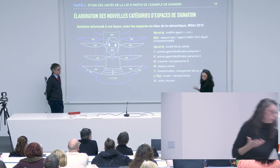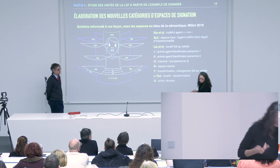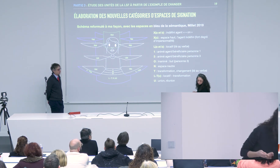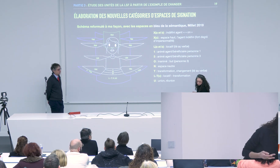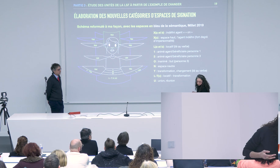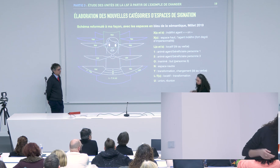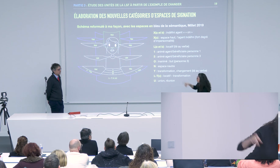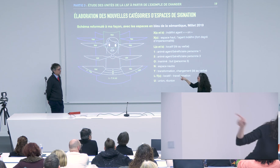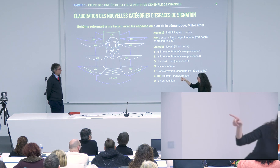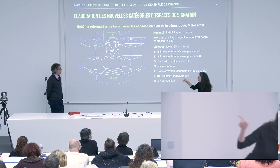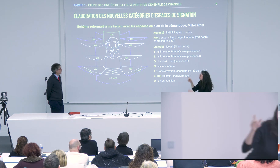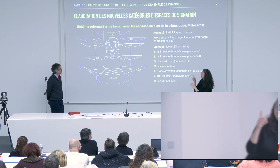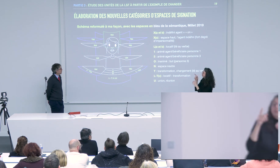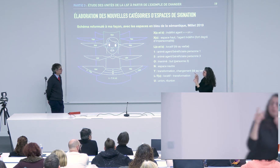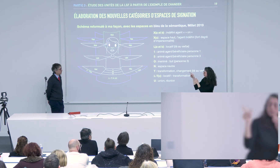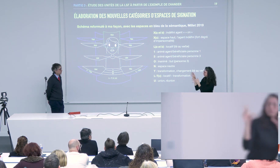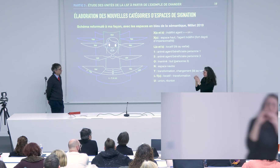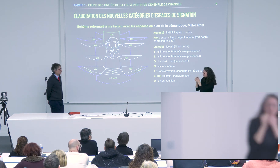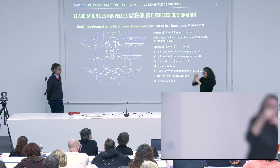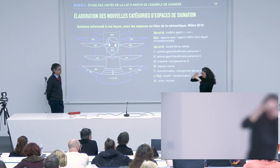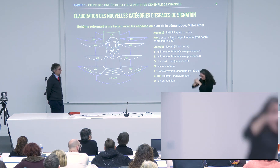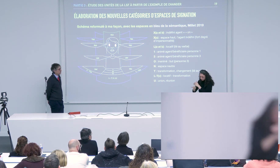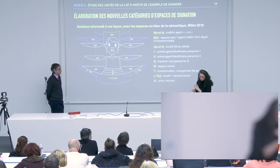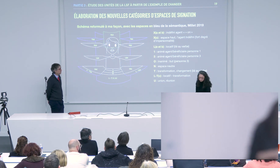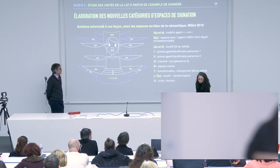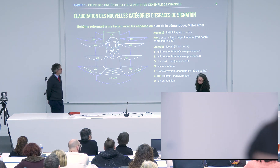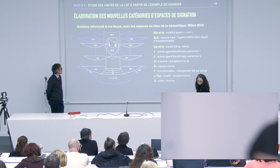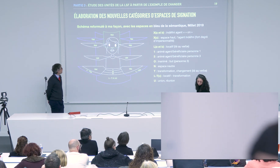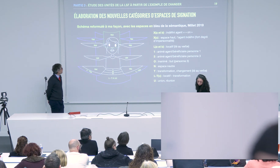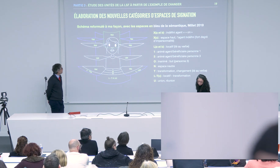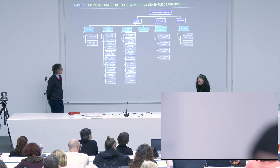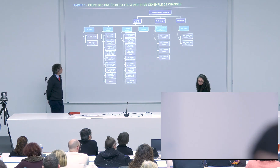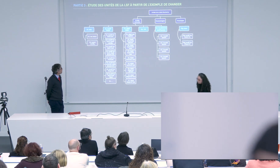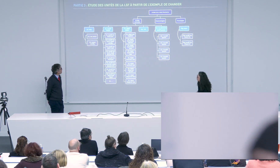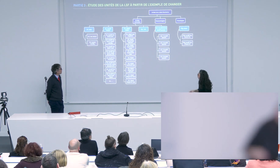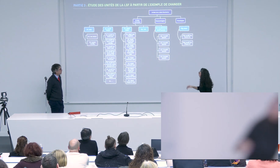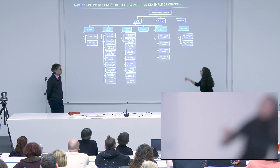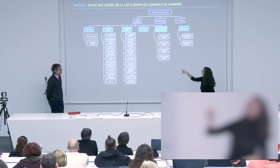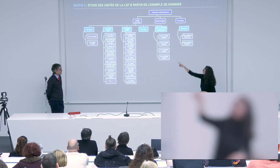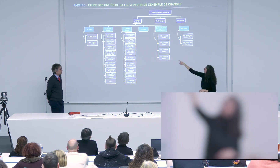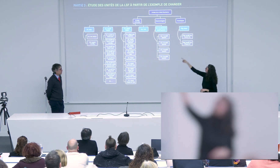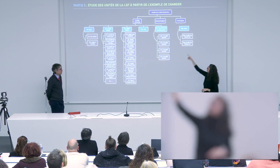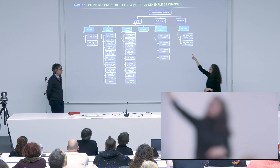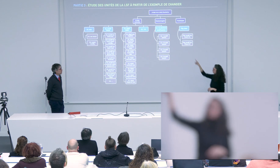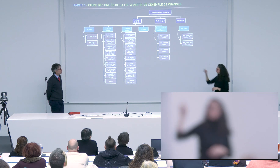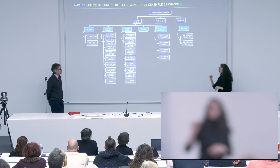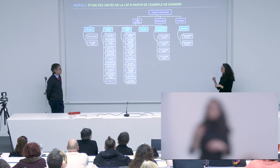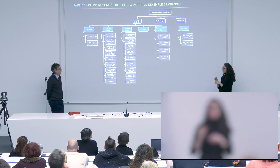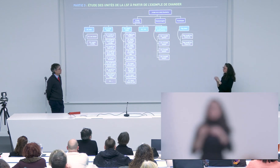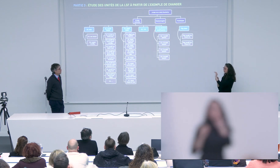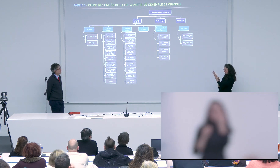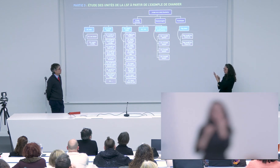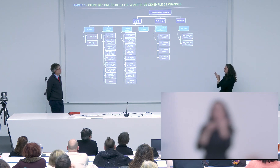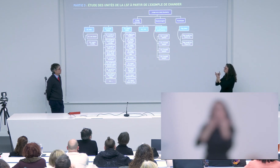un jeu une forme d'outil pédagogique qui pourrait être mis en place mais il y a aussi parmi les sous